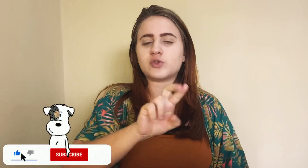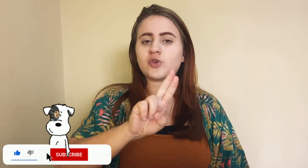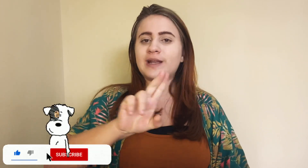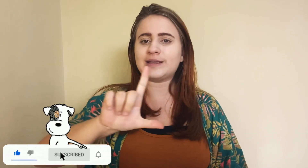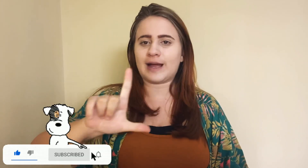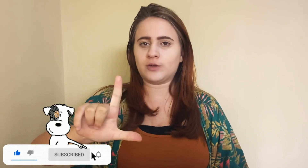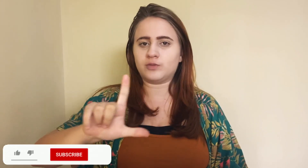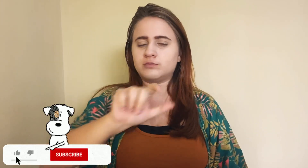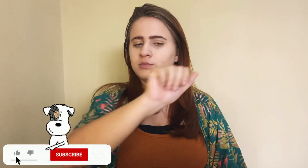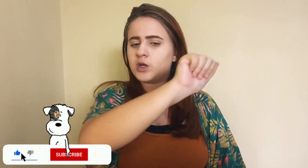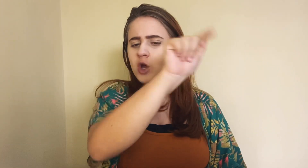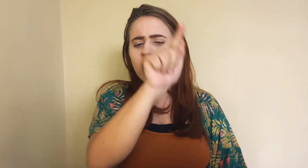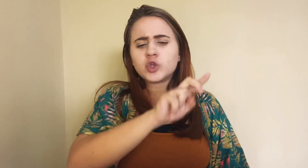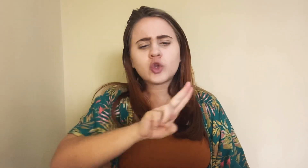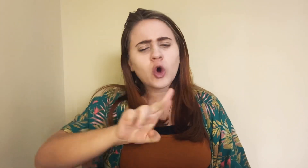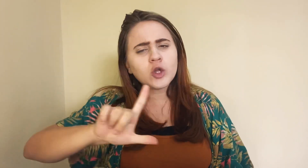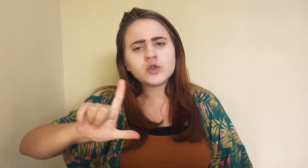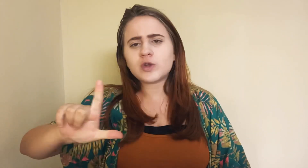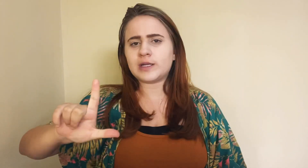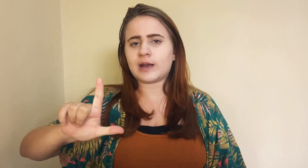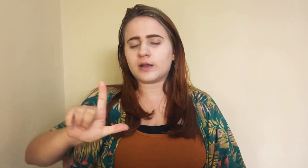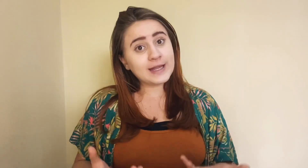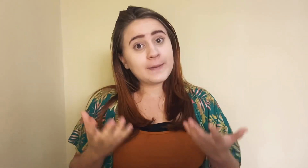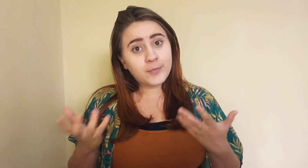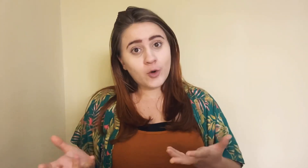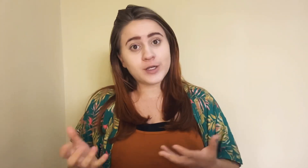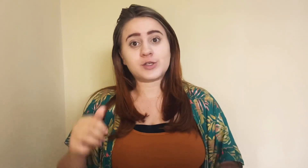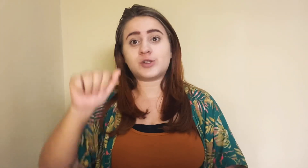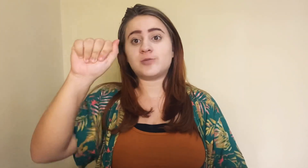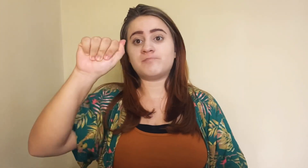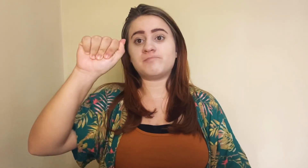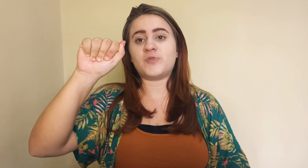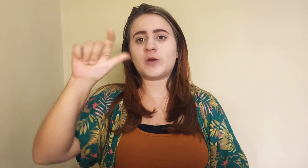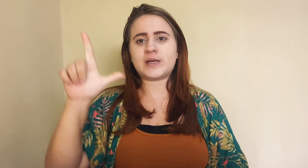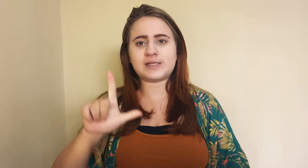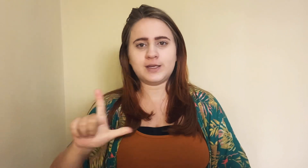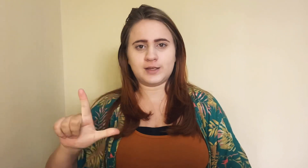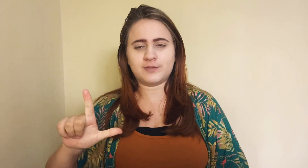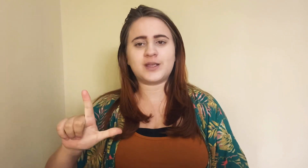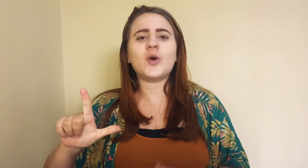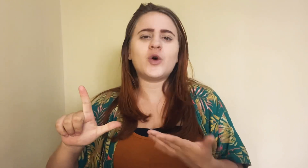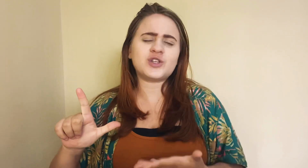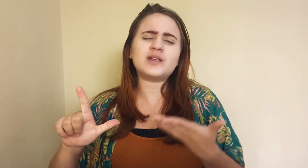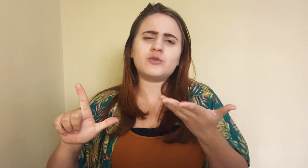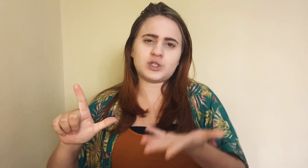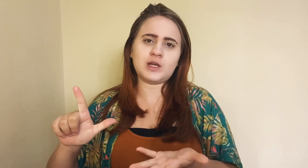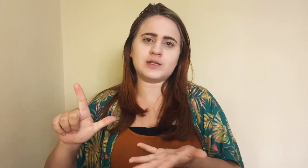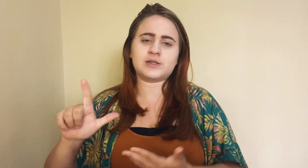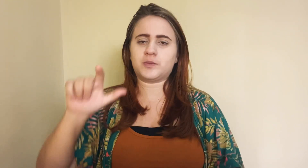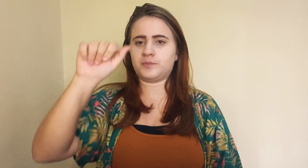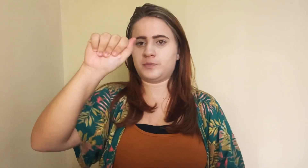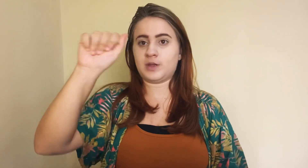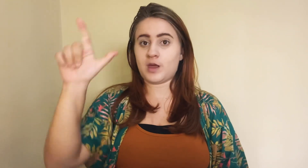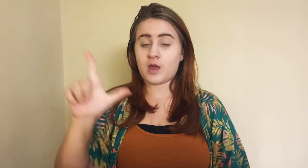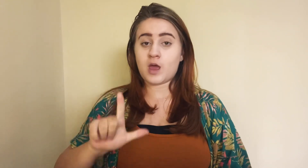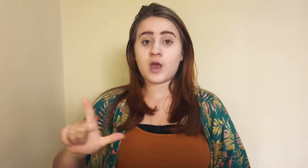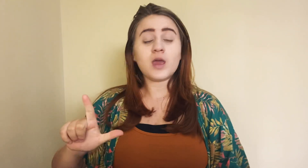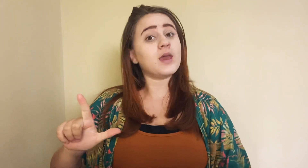soletrado. Todo soletrado. Depois, veio esse aqui, que hoje ainda utilizam. E